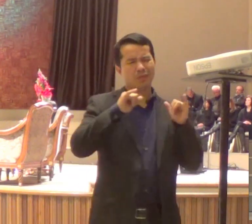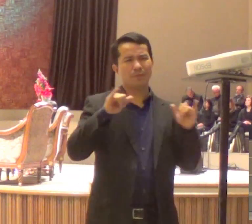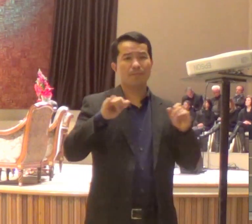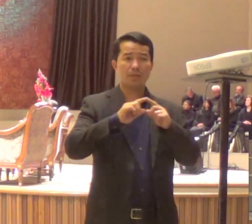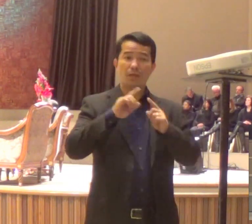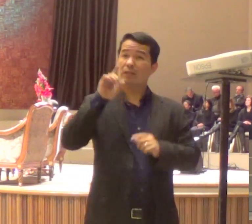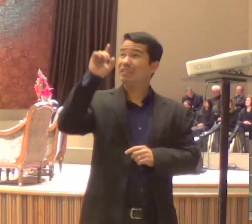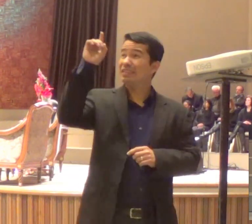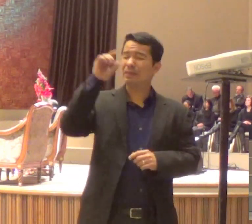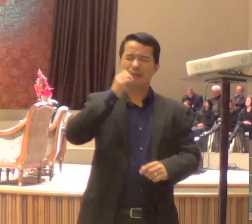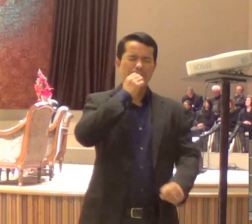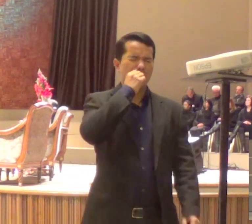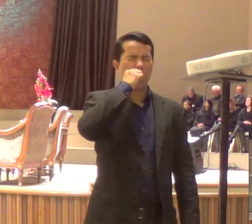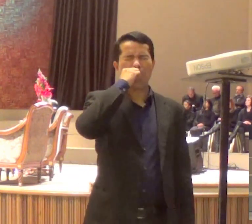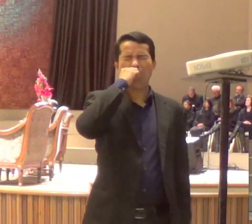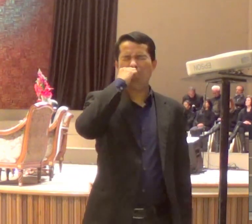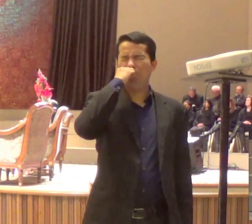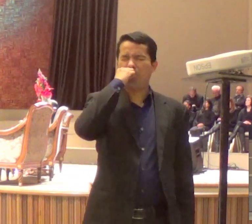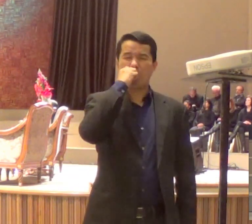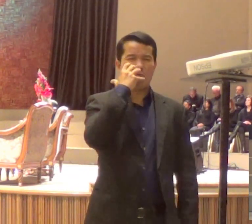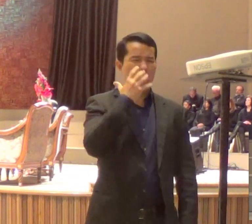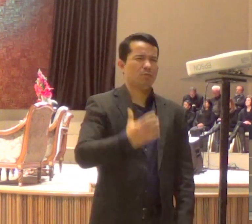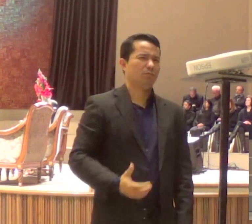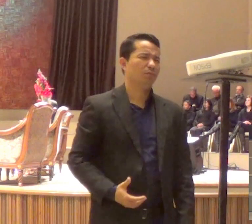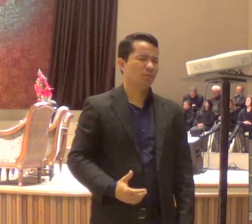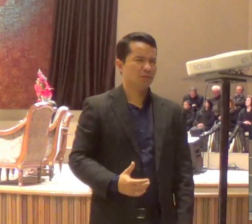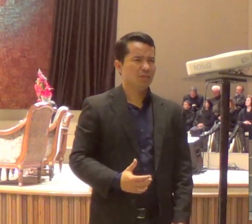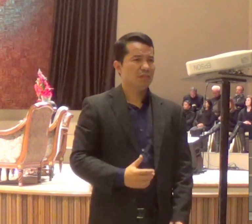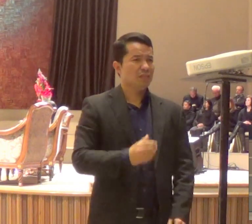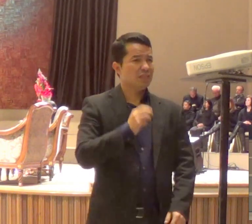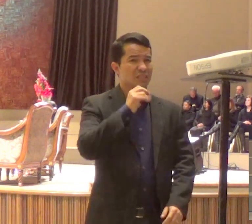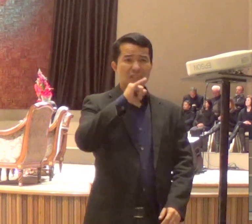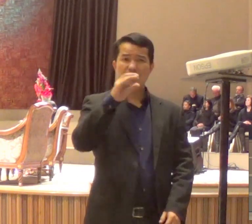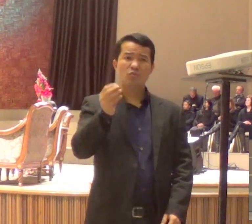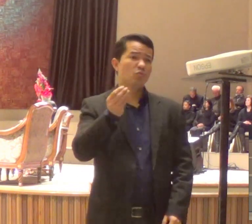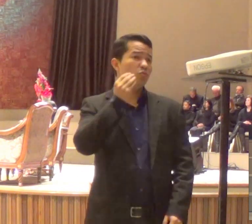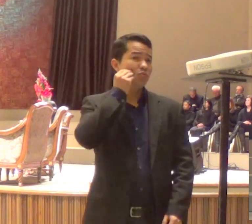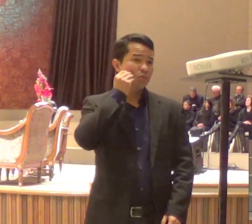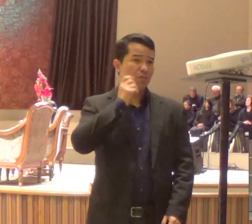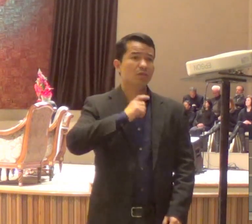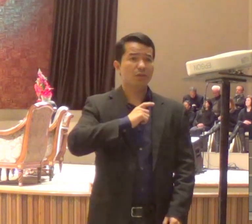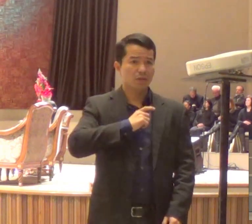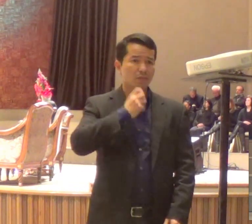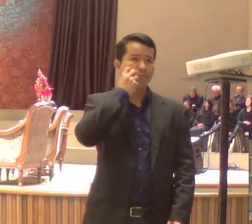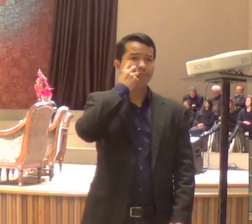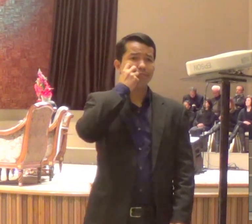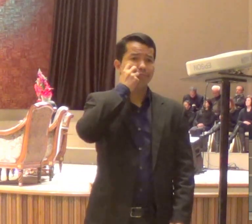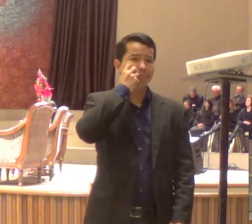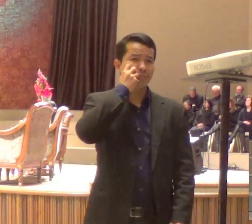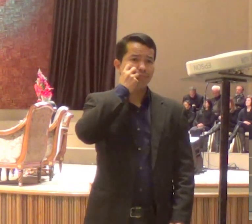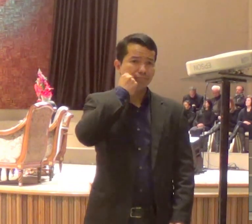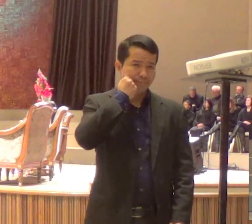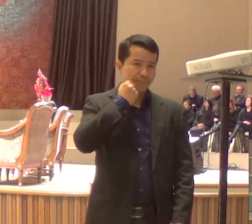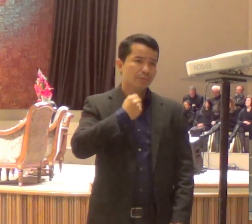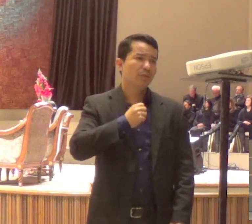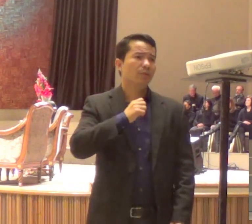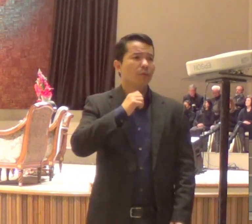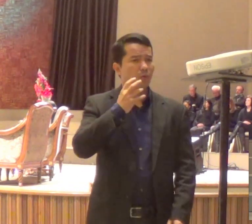eu creio nisso, que se Judas tivesse se arrependido, confessado dos seus pecados, ele ia ser colhido por Jesus naquela hora. Eu sei que